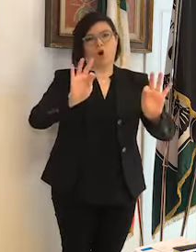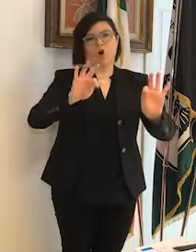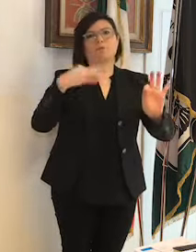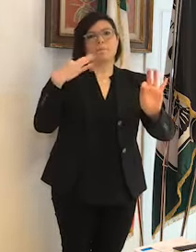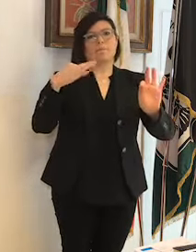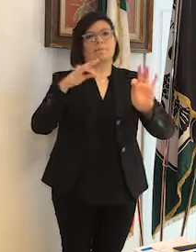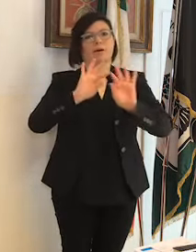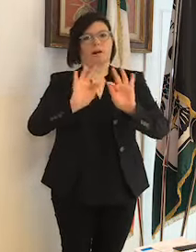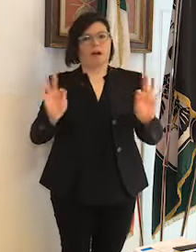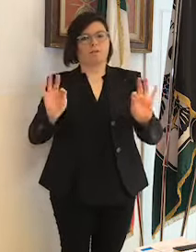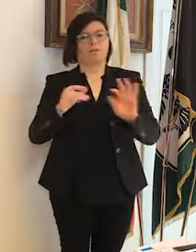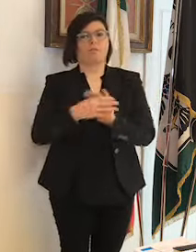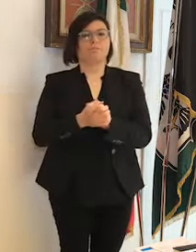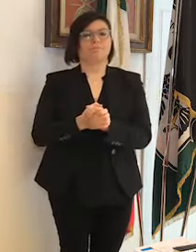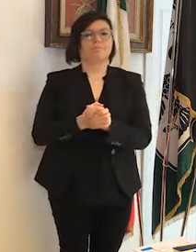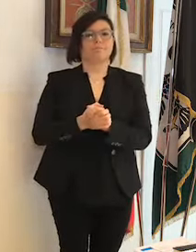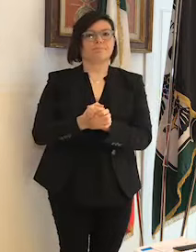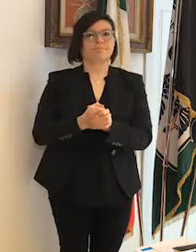loro.